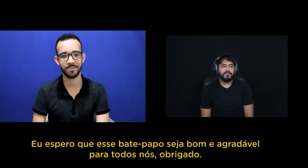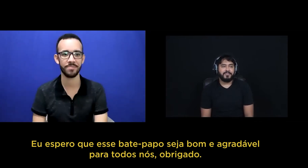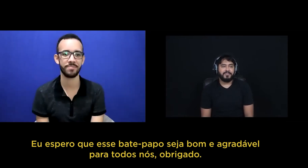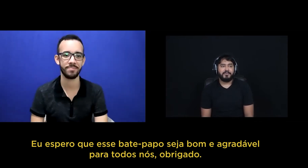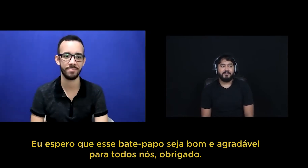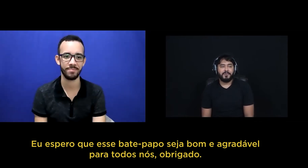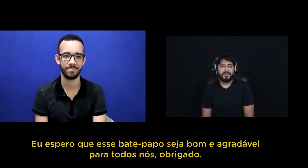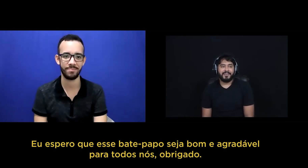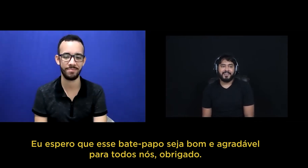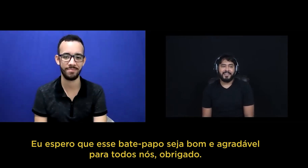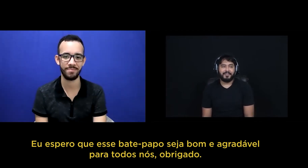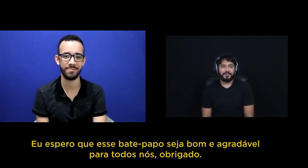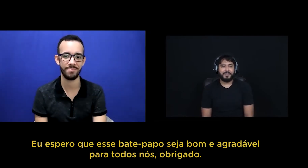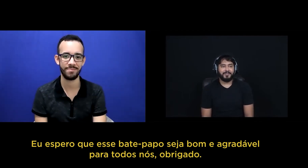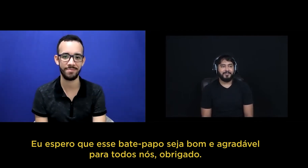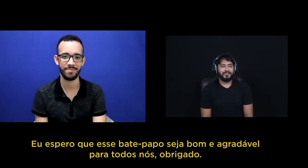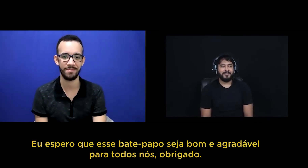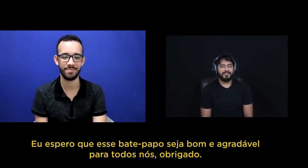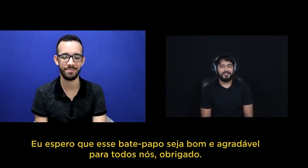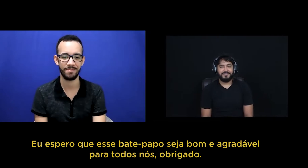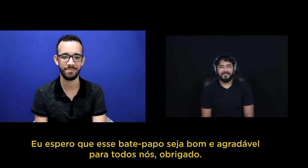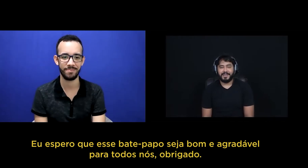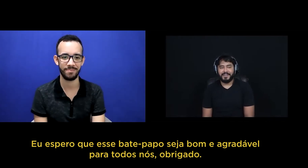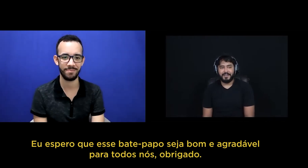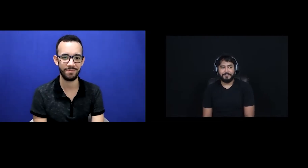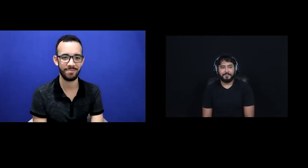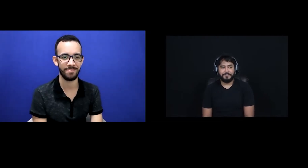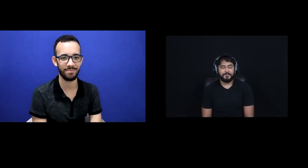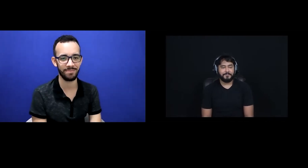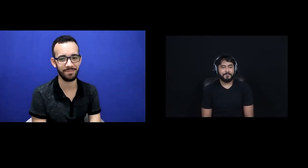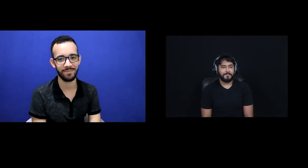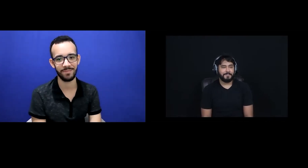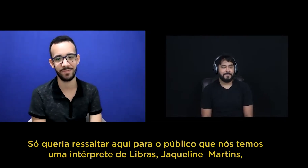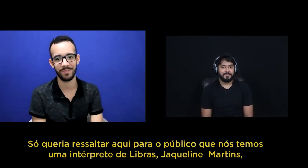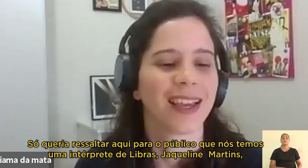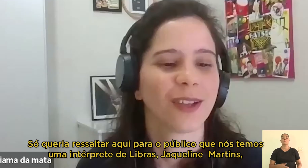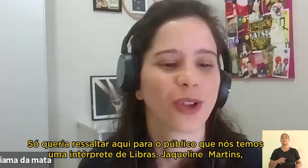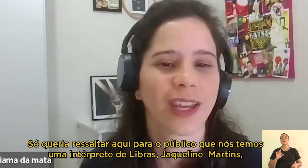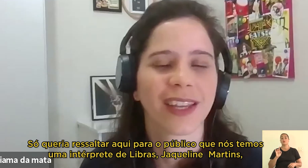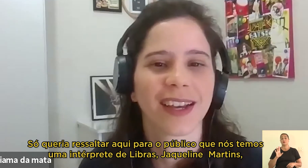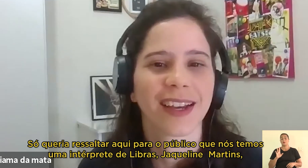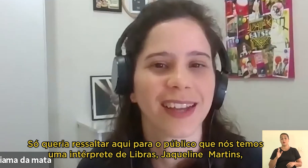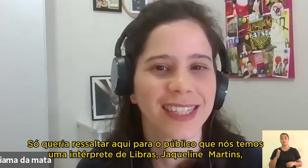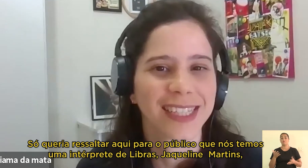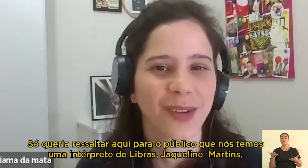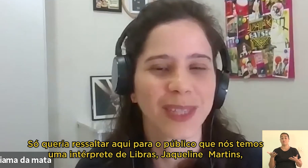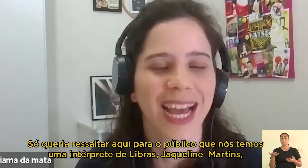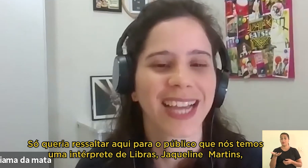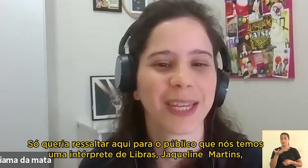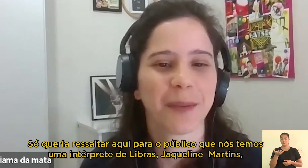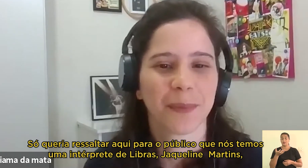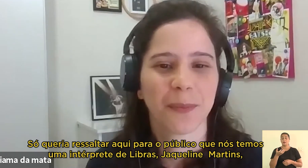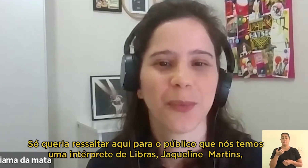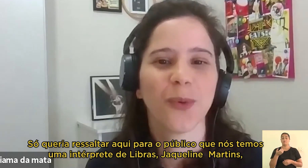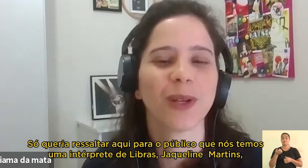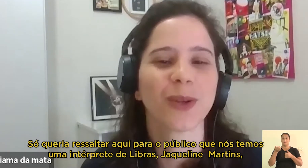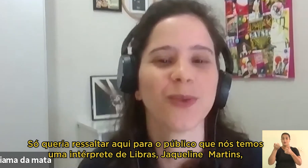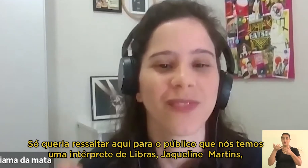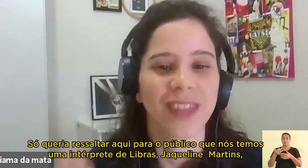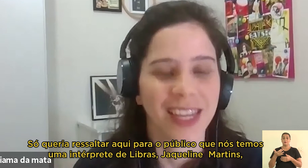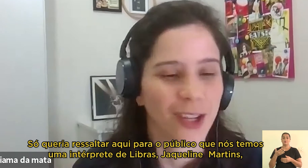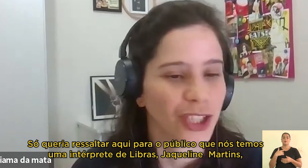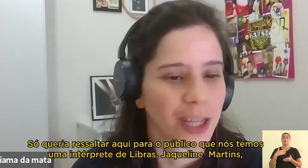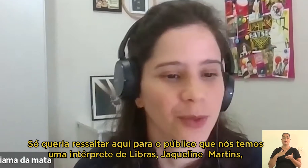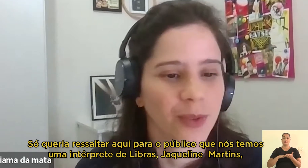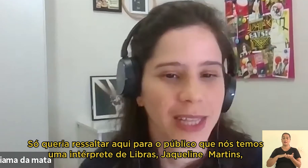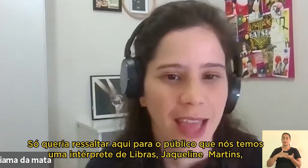-papo seja bom e agradável para todos nós. Obrigada. Eu só queria ressaltar aqui para o público